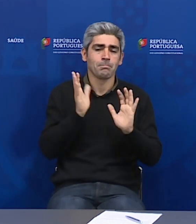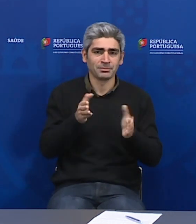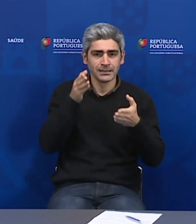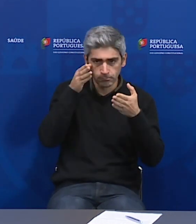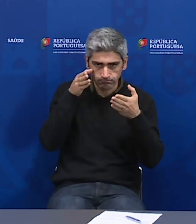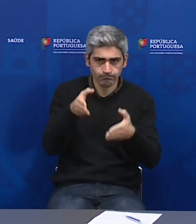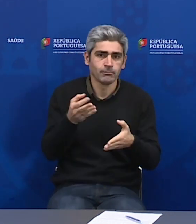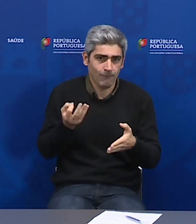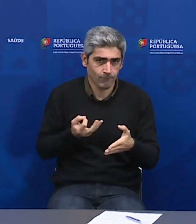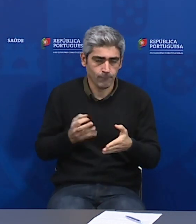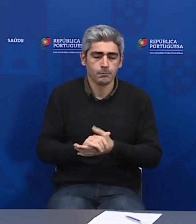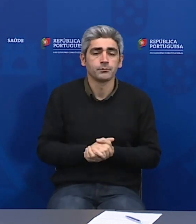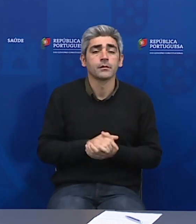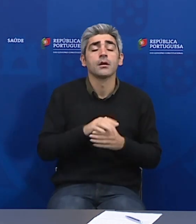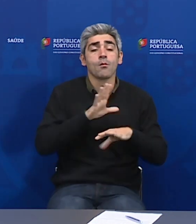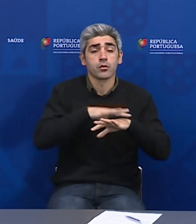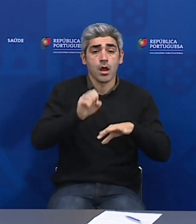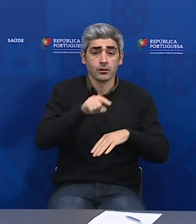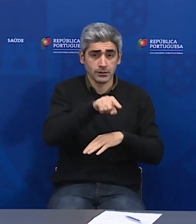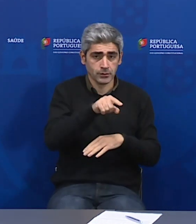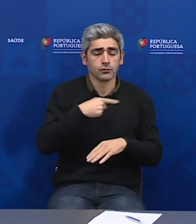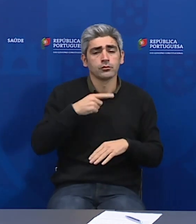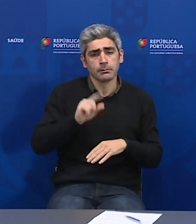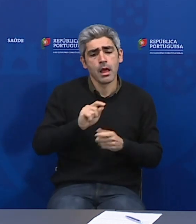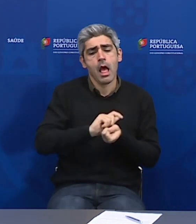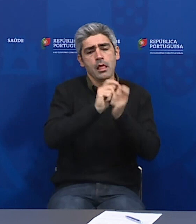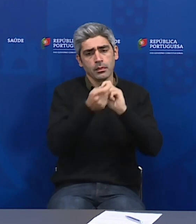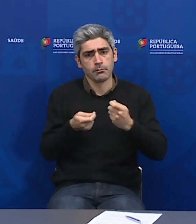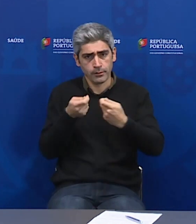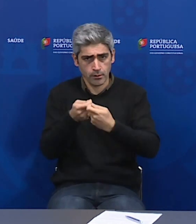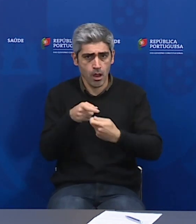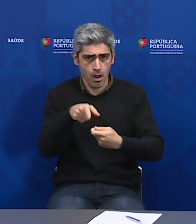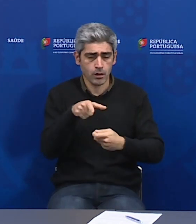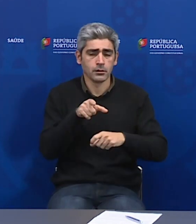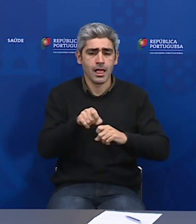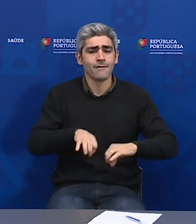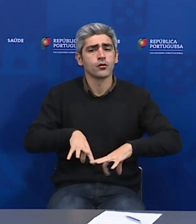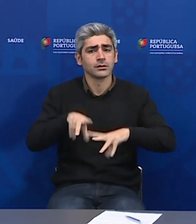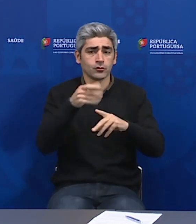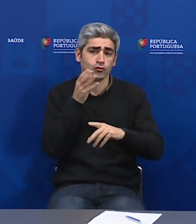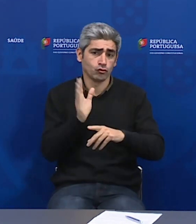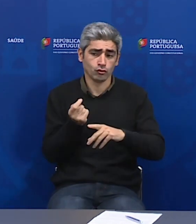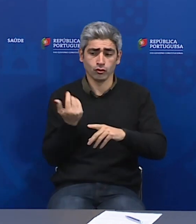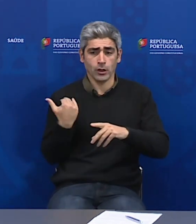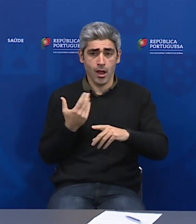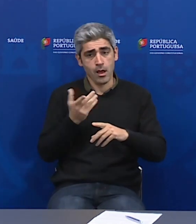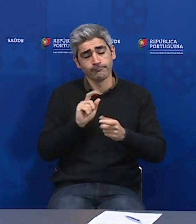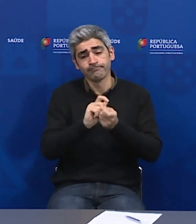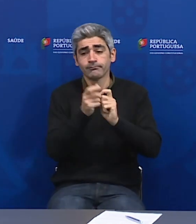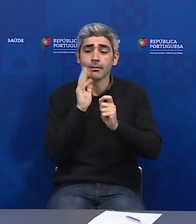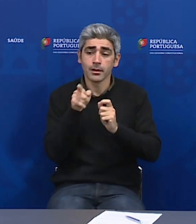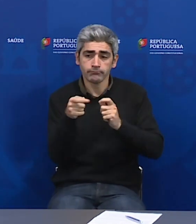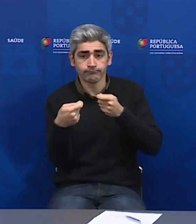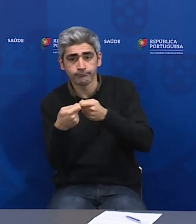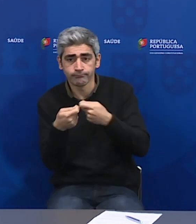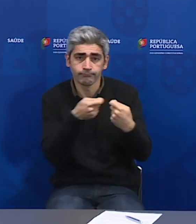e, por isso mesmo, nós também estamos a adaptarmos a esta evolução, como lhe estava há pouco a dizer e, por isso mesmo, também, a norma que vai